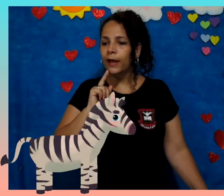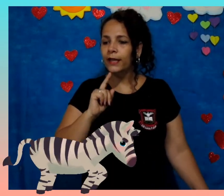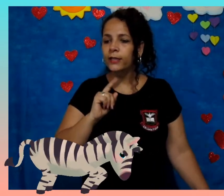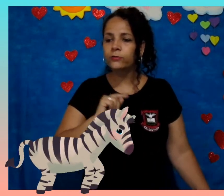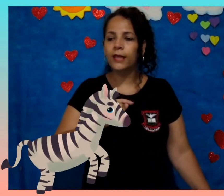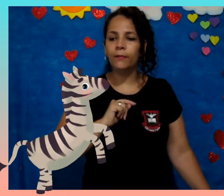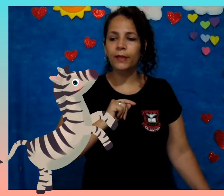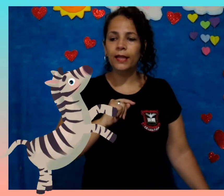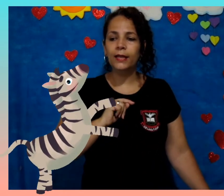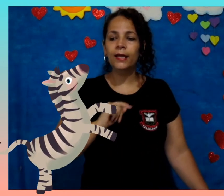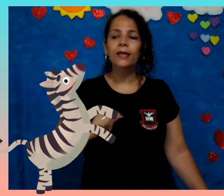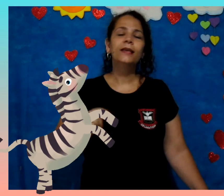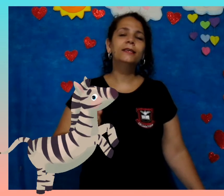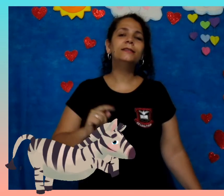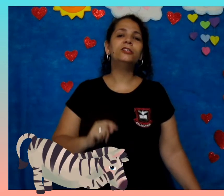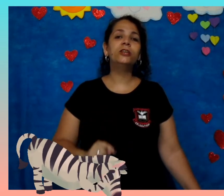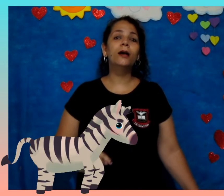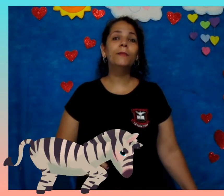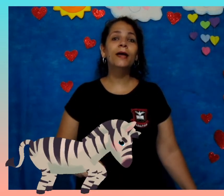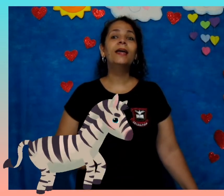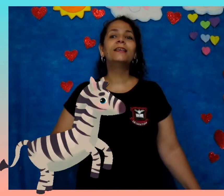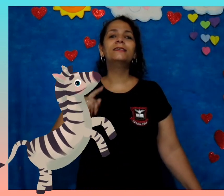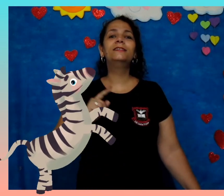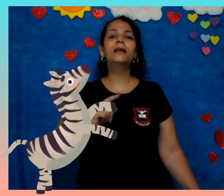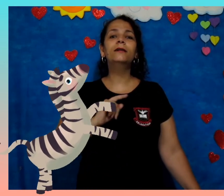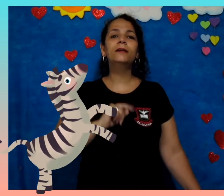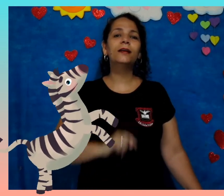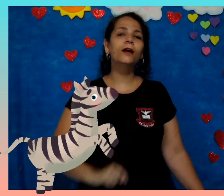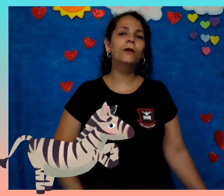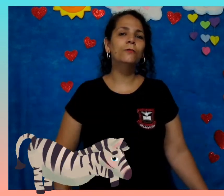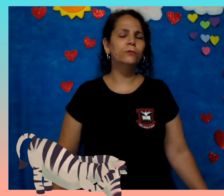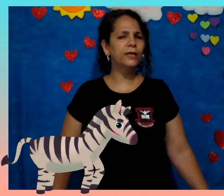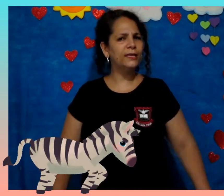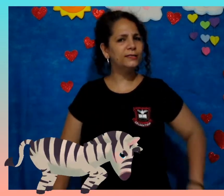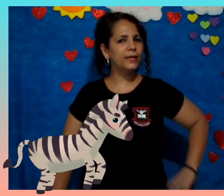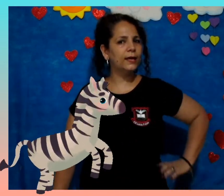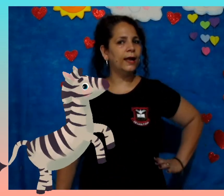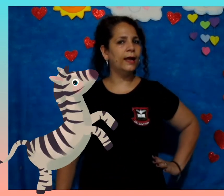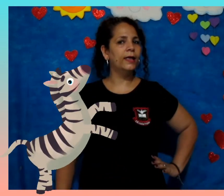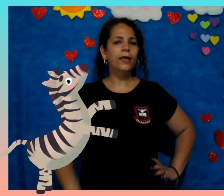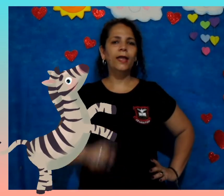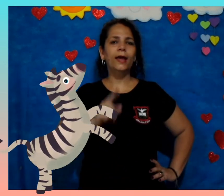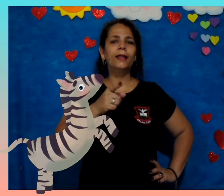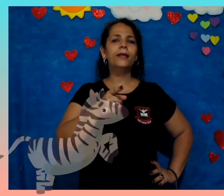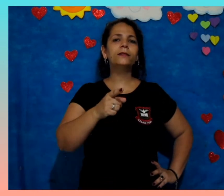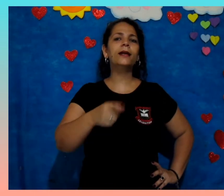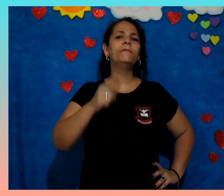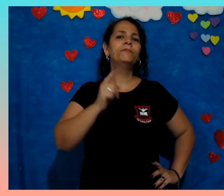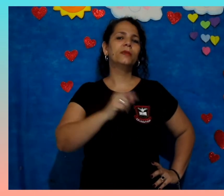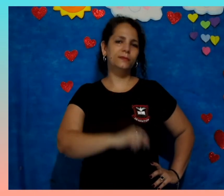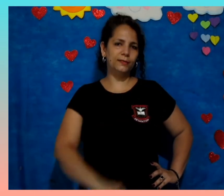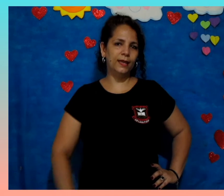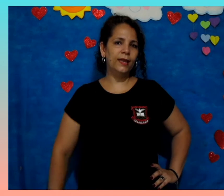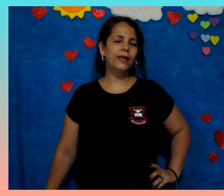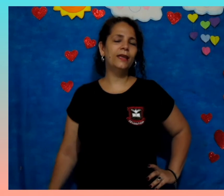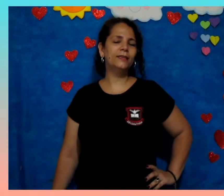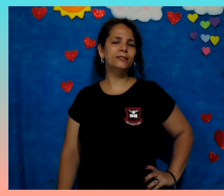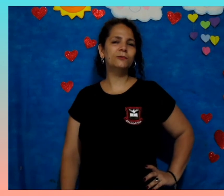marido da abelha que se chama Zangão. Quem será? É a letra Z. Isso